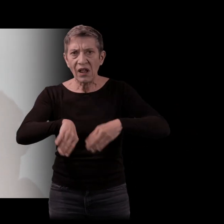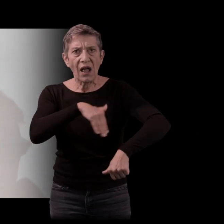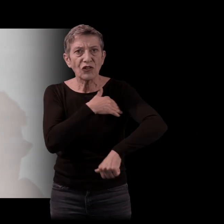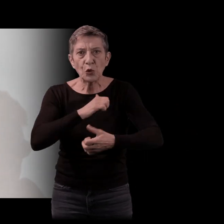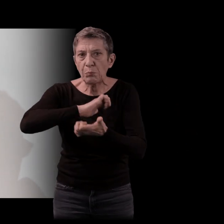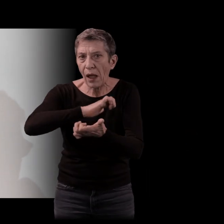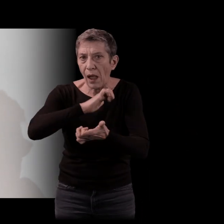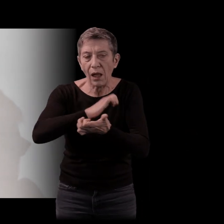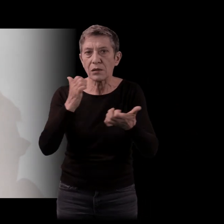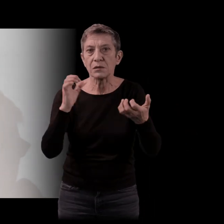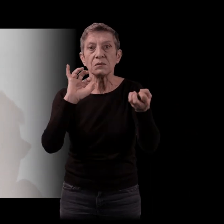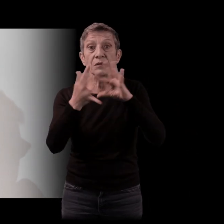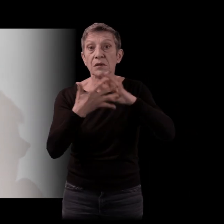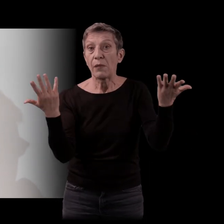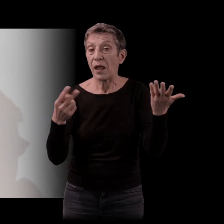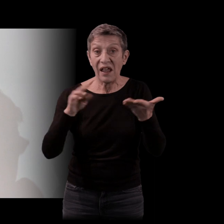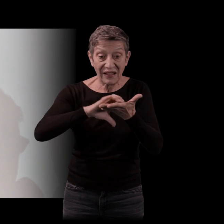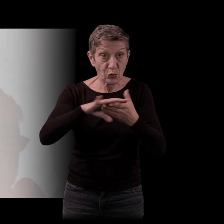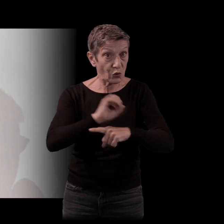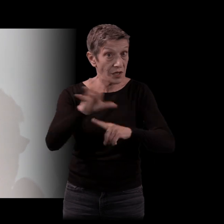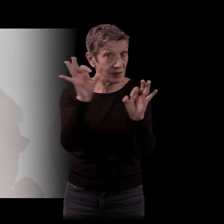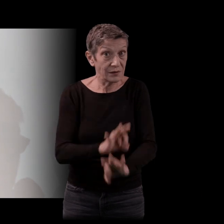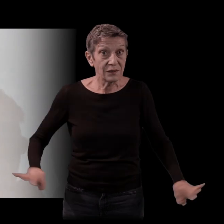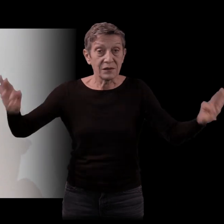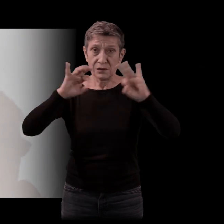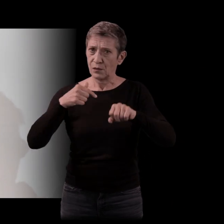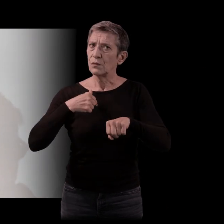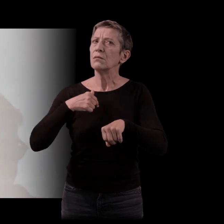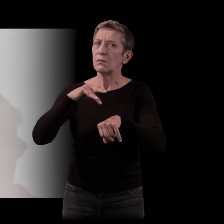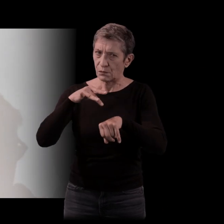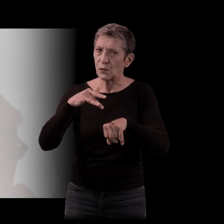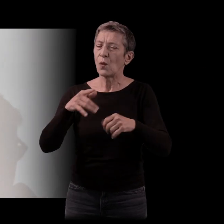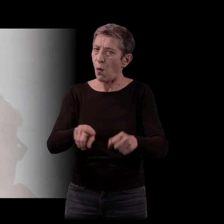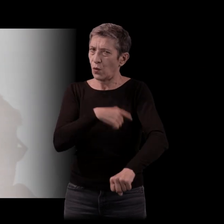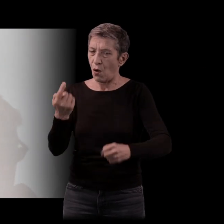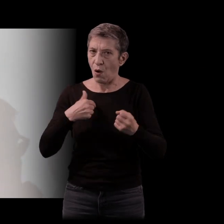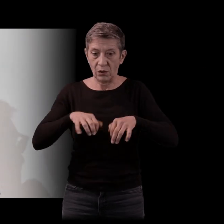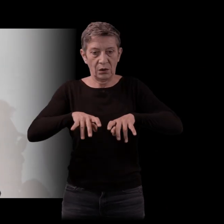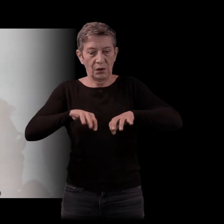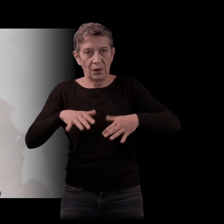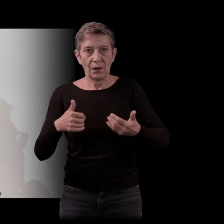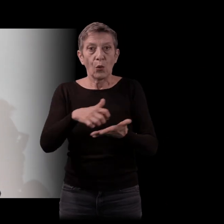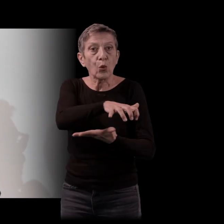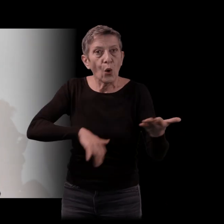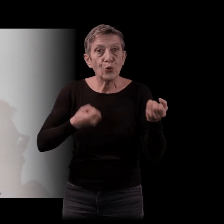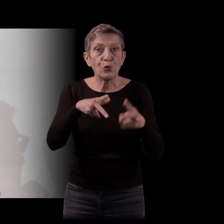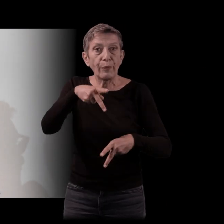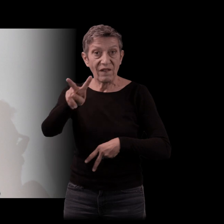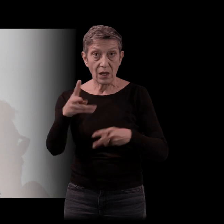en ligne, mais sans avoir jamais de carte de journaliste. J'ai passé aussi beaucoup de temps à faire des comptes rendus, des procès-verbaux de réunion. Donc, j